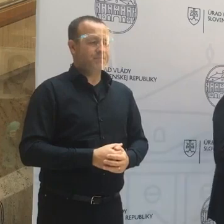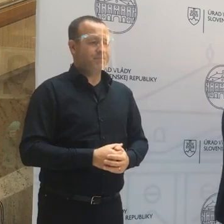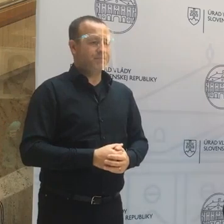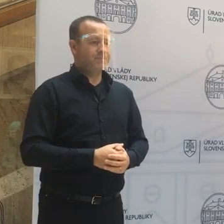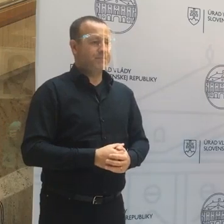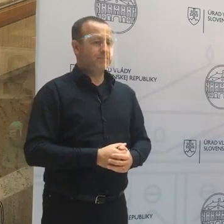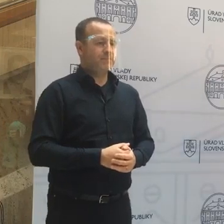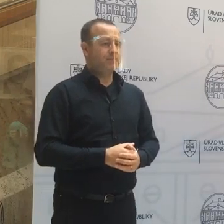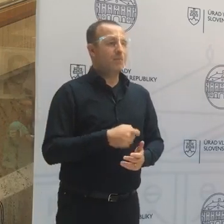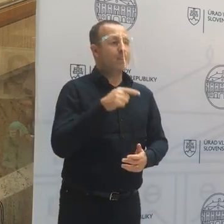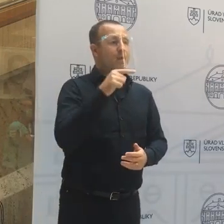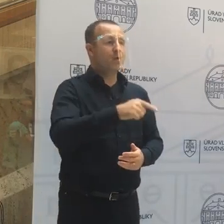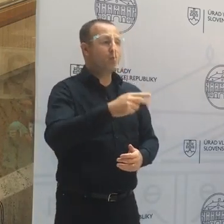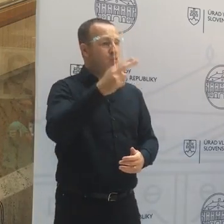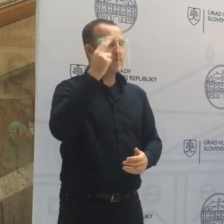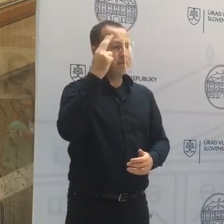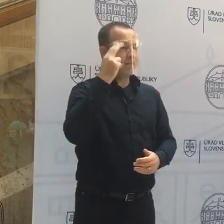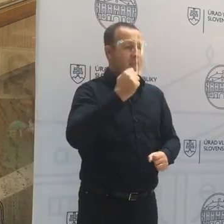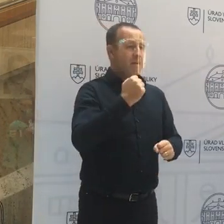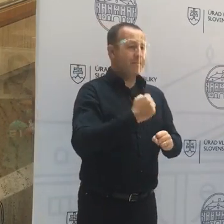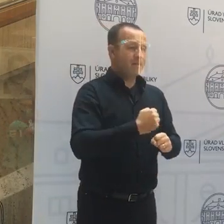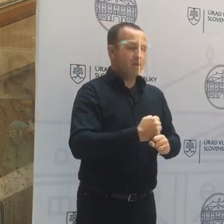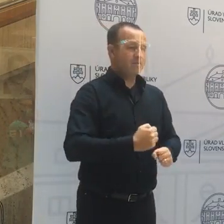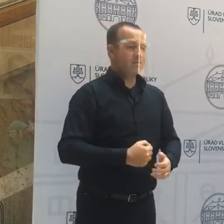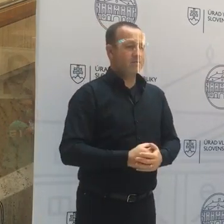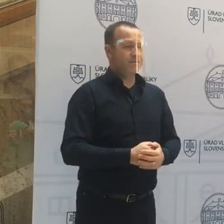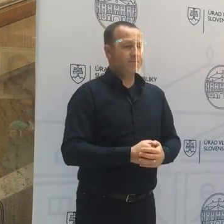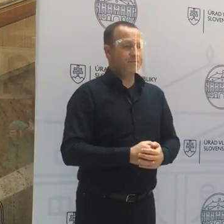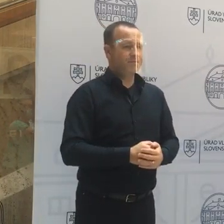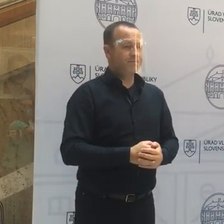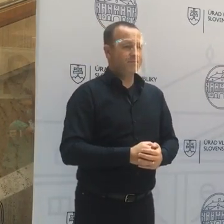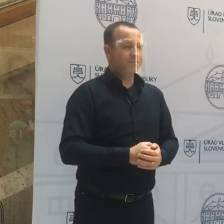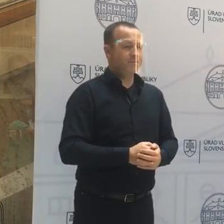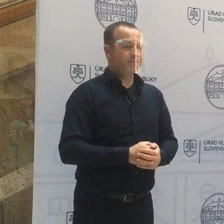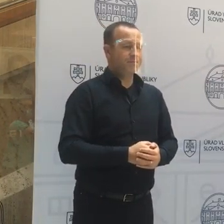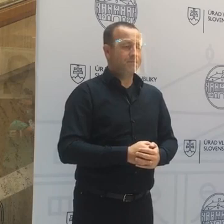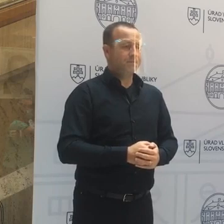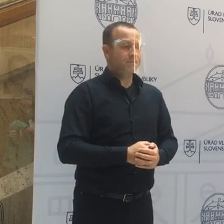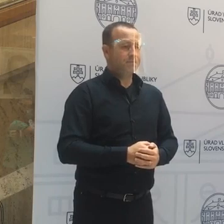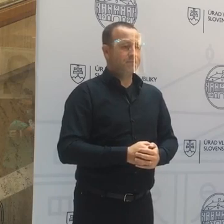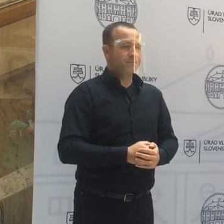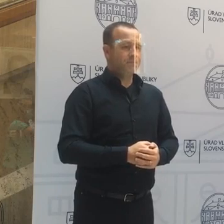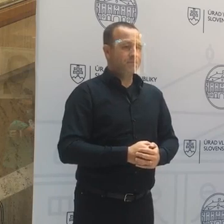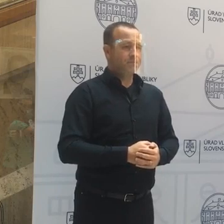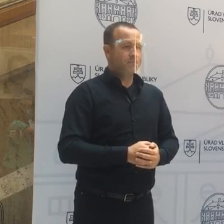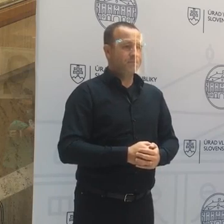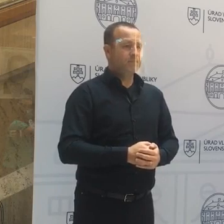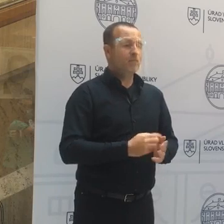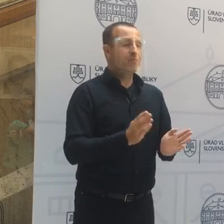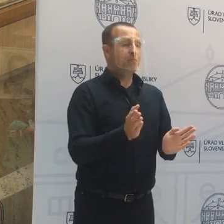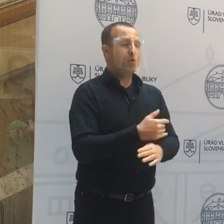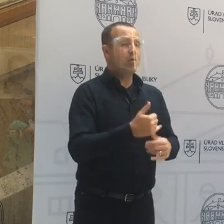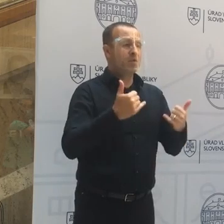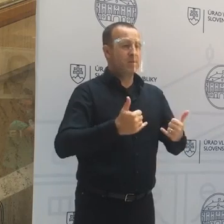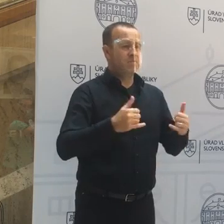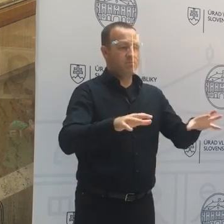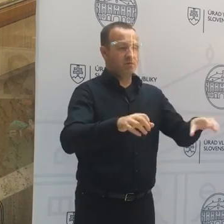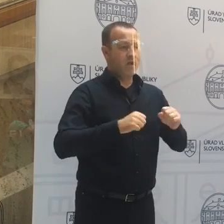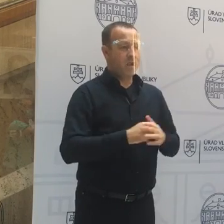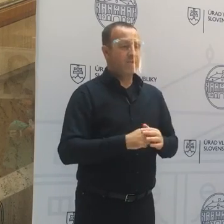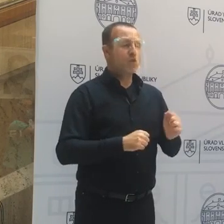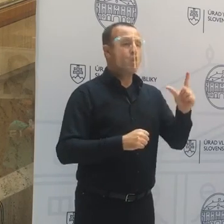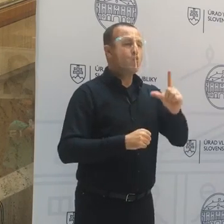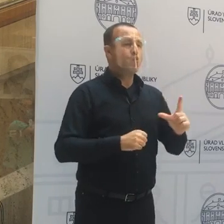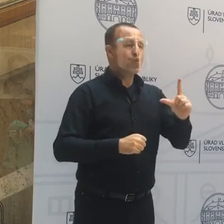V praxi to znamená, to je, ďakujem veľmi pekne, v praxi to znamená, že po dnešnom schválení v